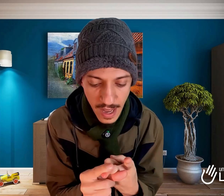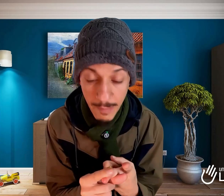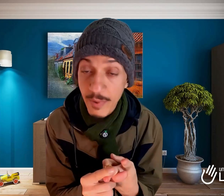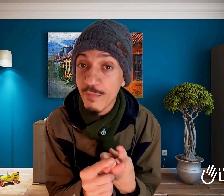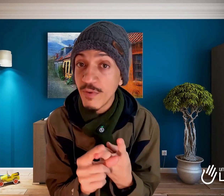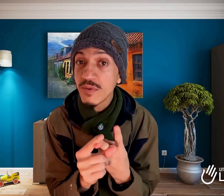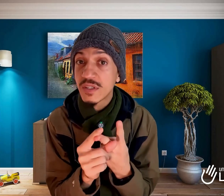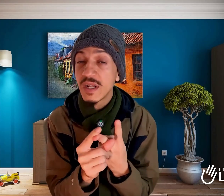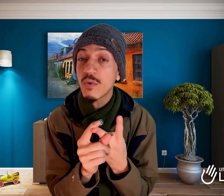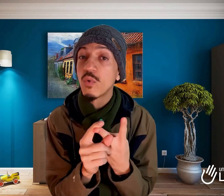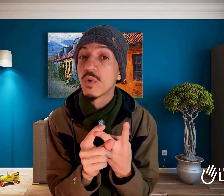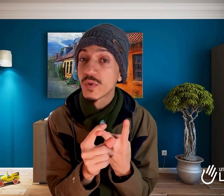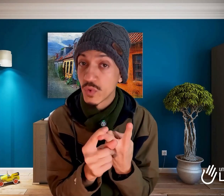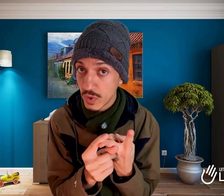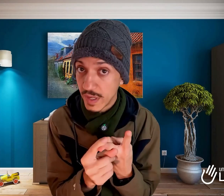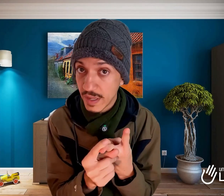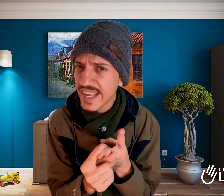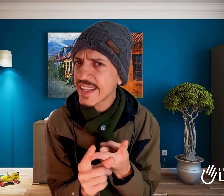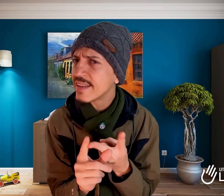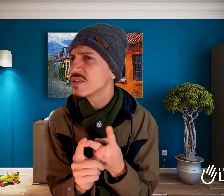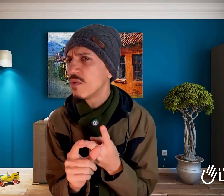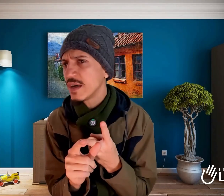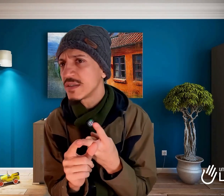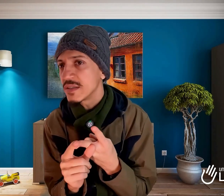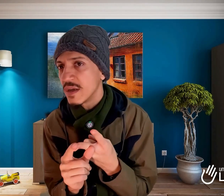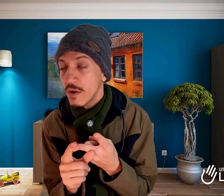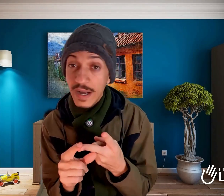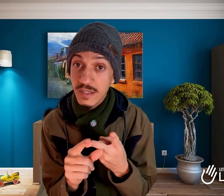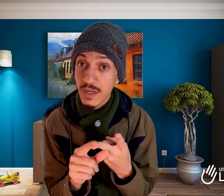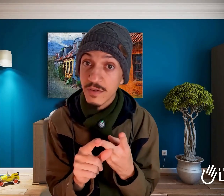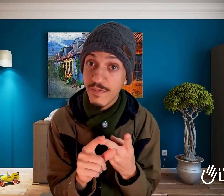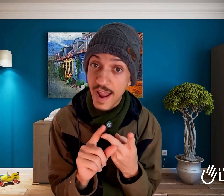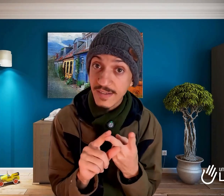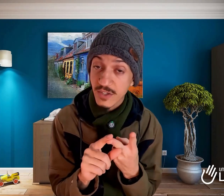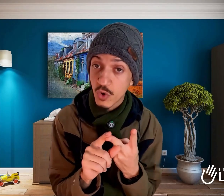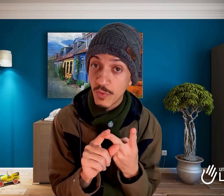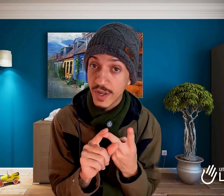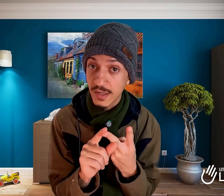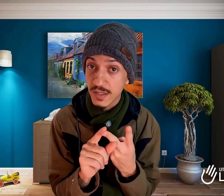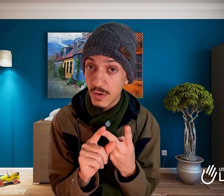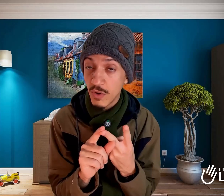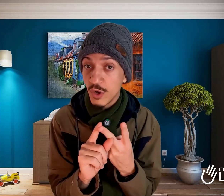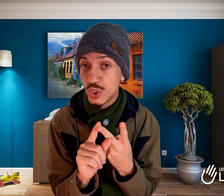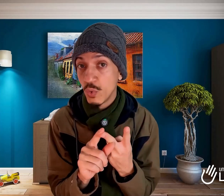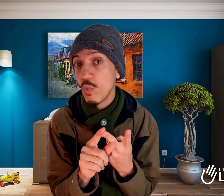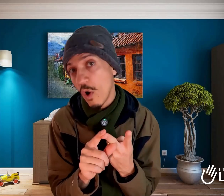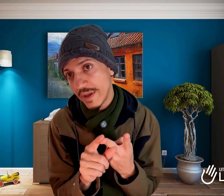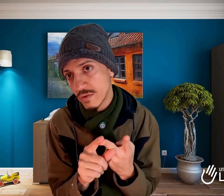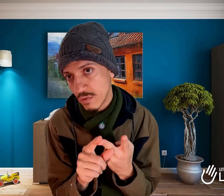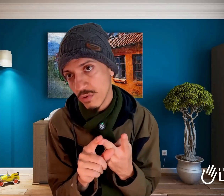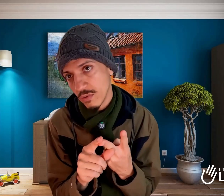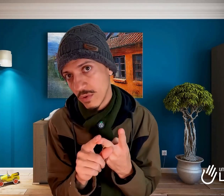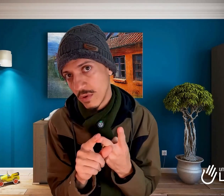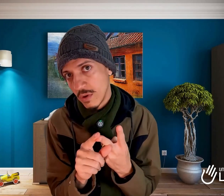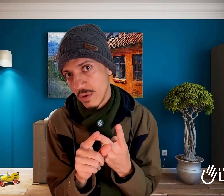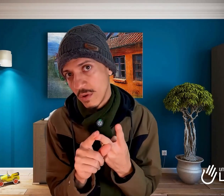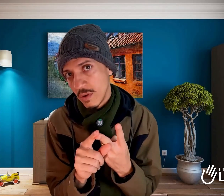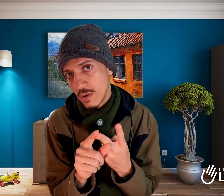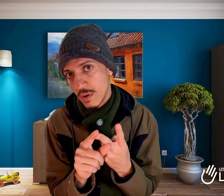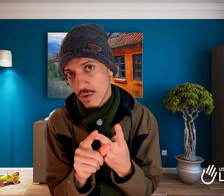aprofunde-se na cultura surda, entenda as nuances. Quais são as diferenças de comunicação de um homem surdo? Quais